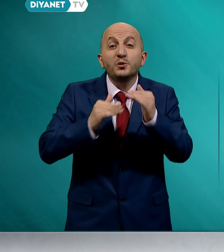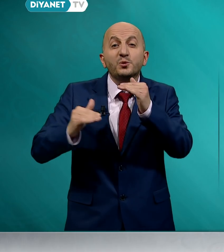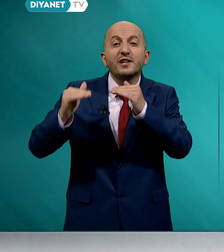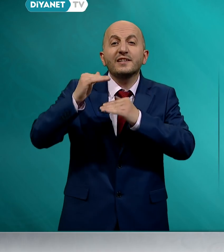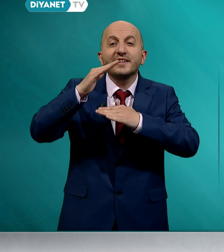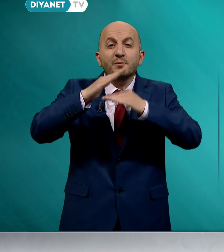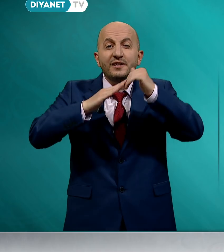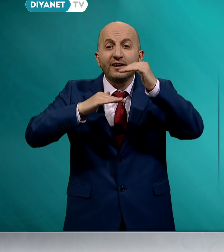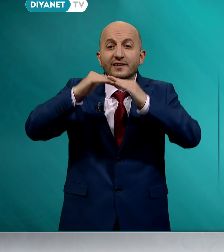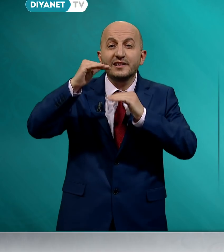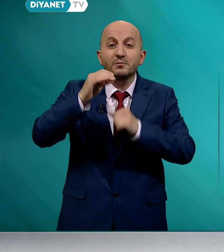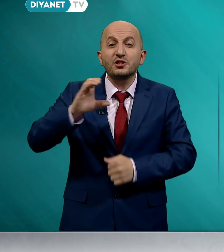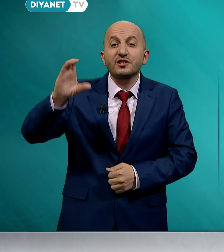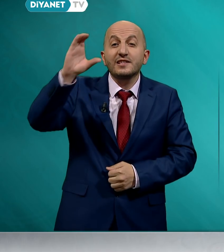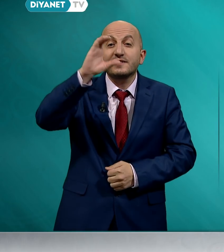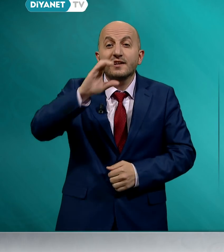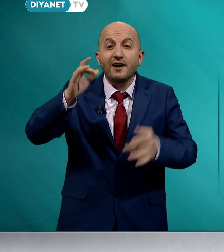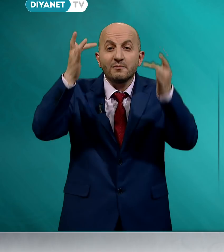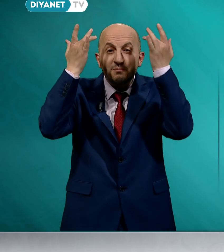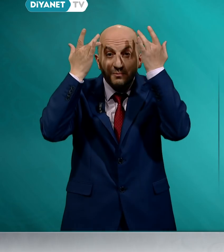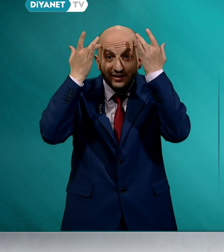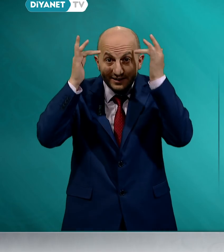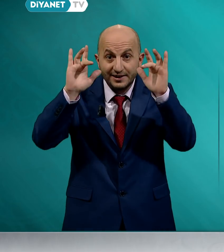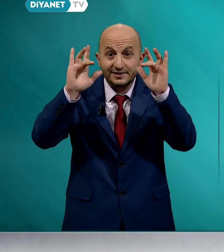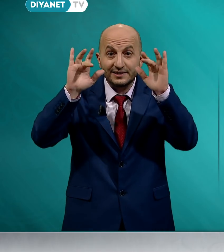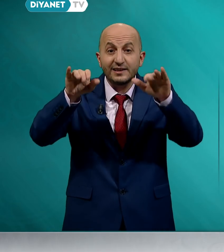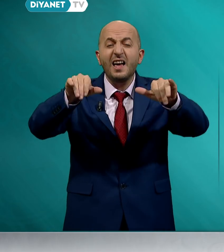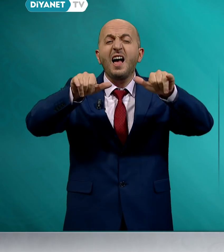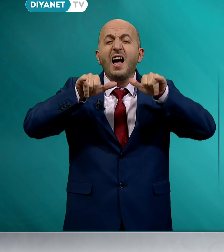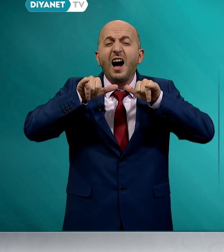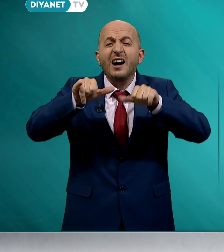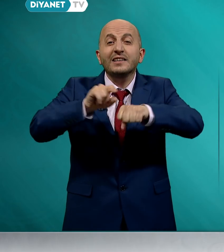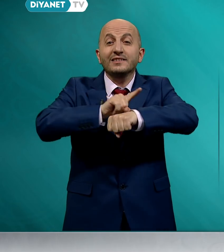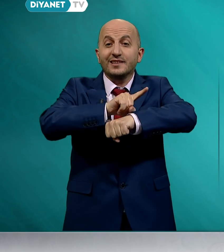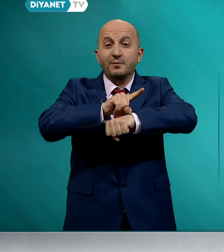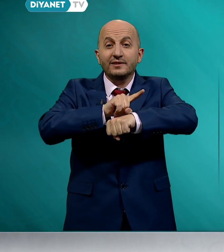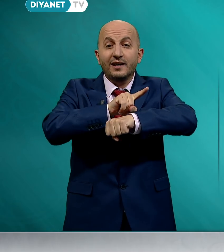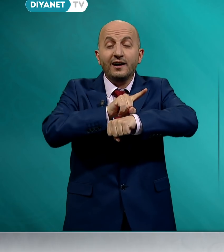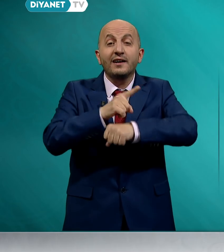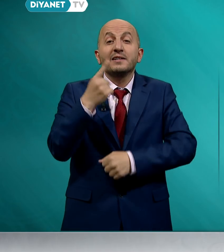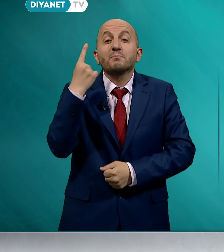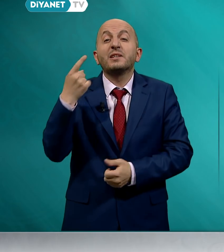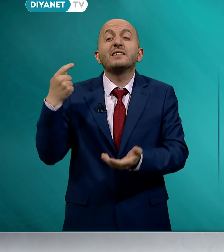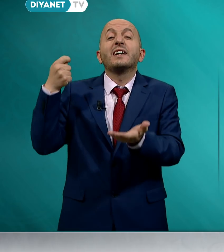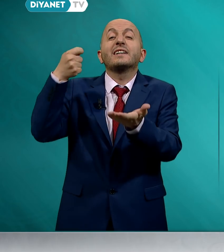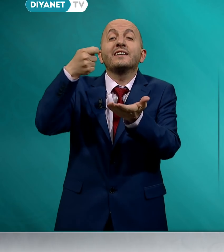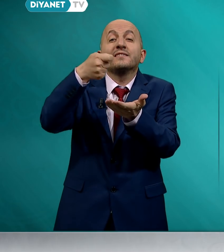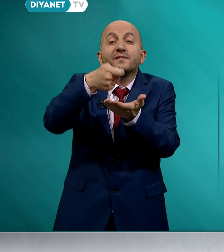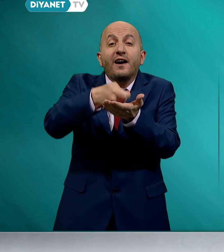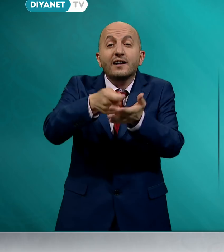üzerine bina edilmiş İslam medeniyeti aynı zamanda bir infak